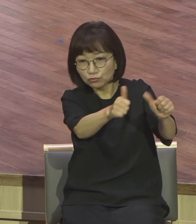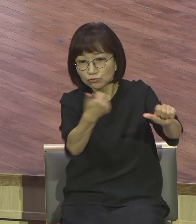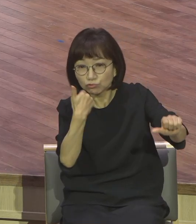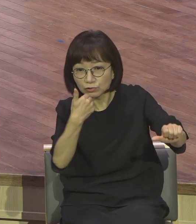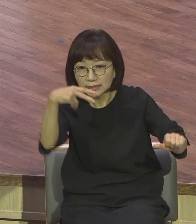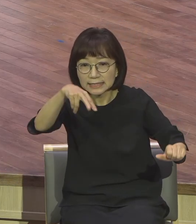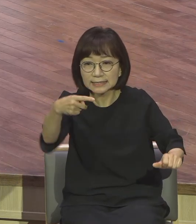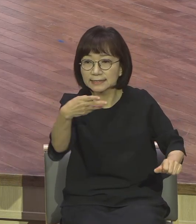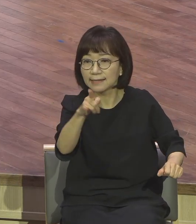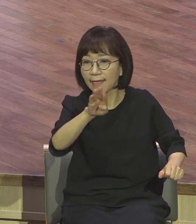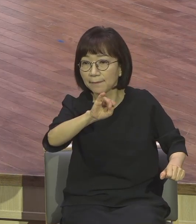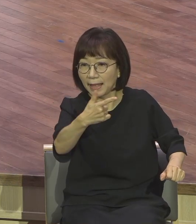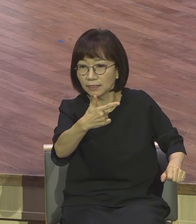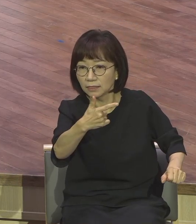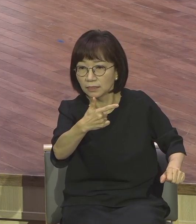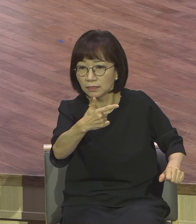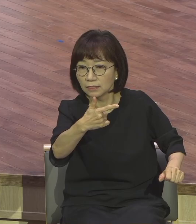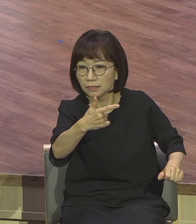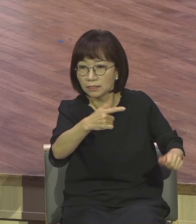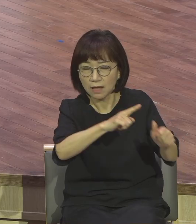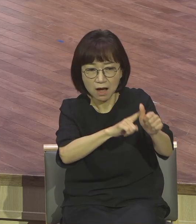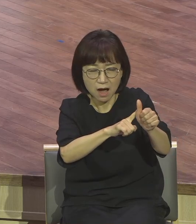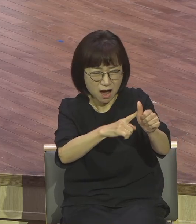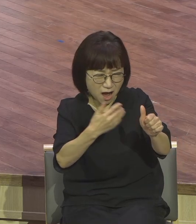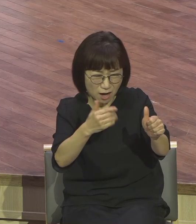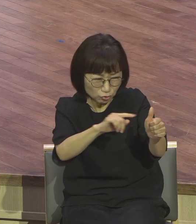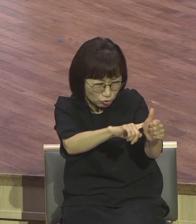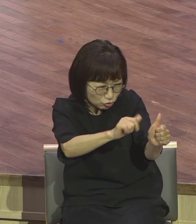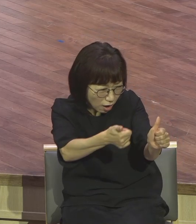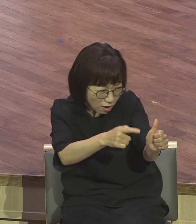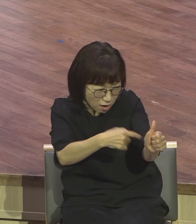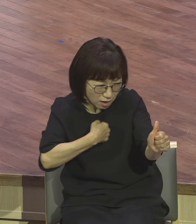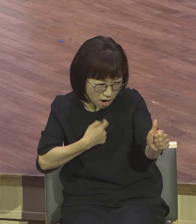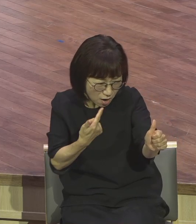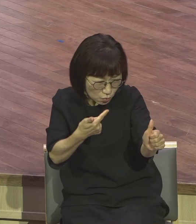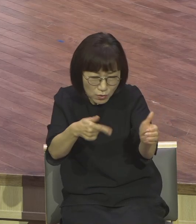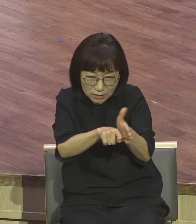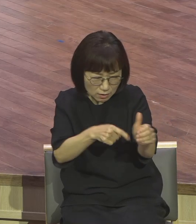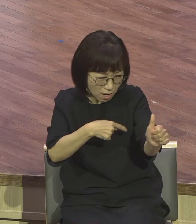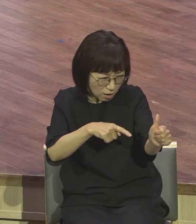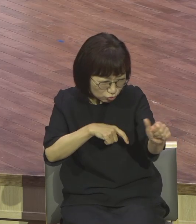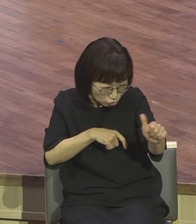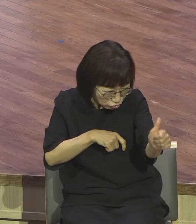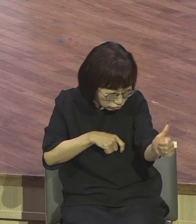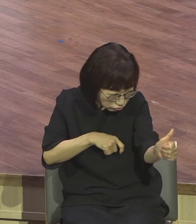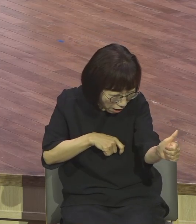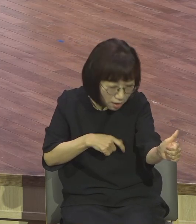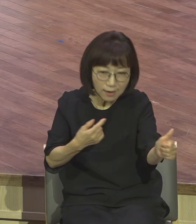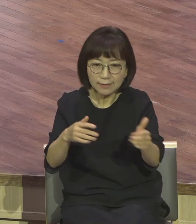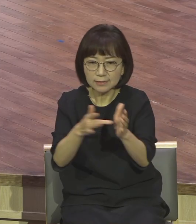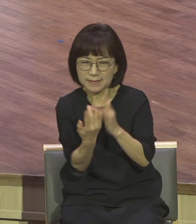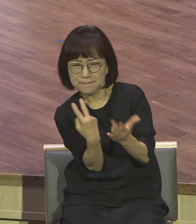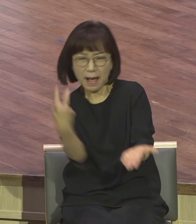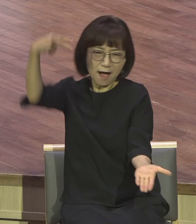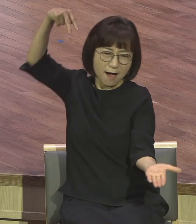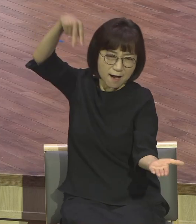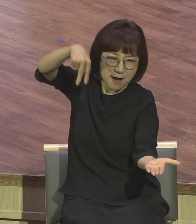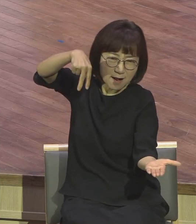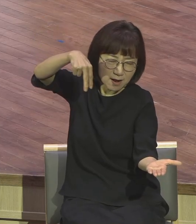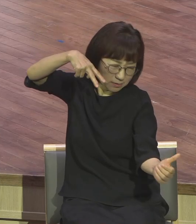모든 관심이 어디 있느냐 예수 이름 부르는 여러분에게 있습니다 여러분이 뭐